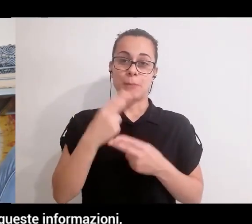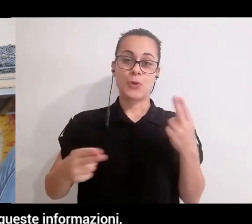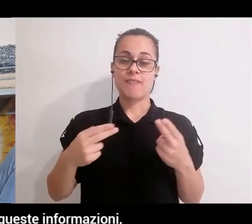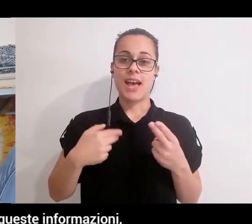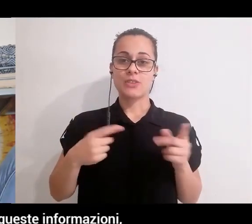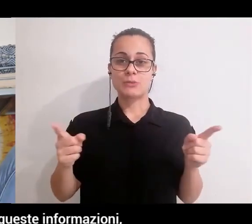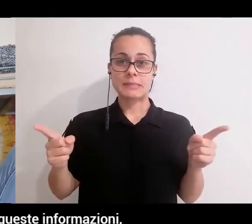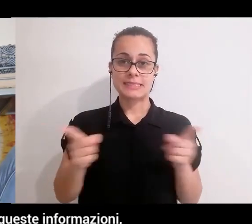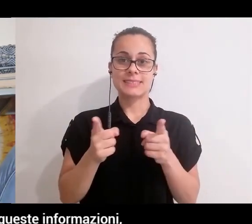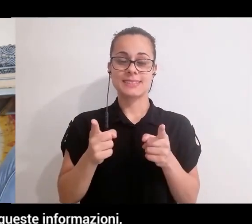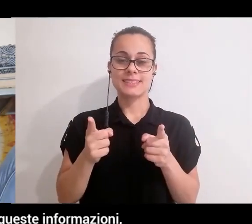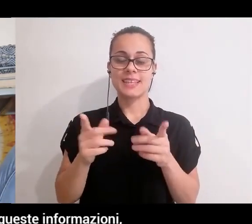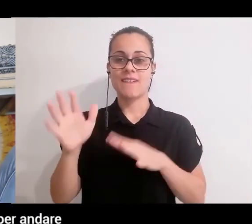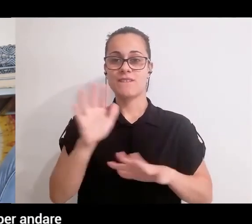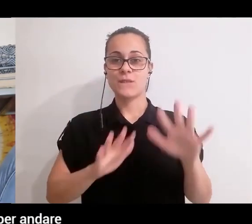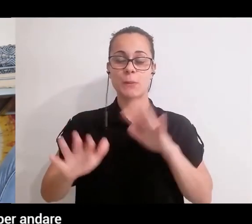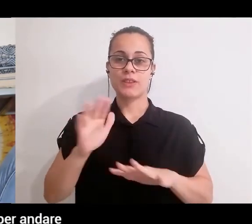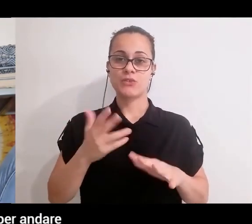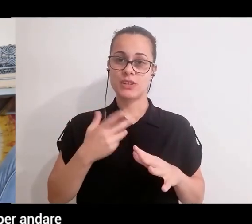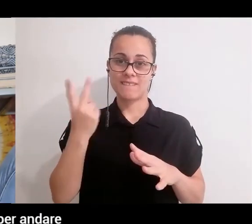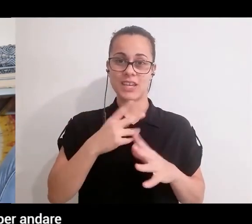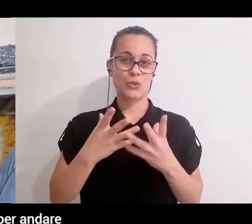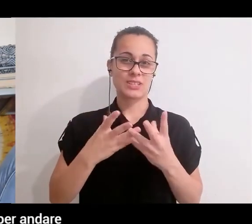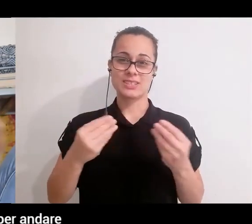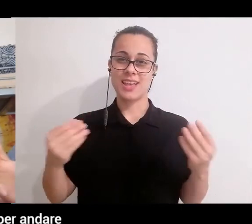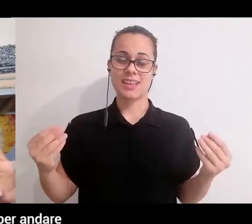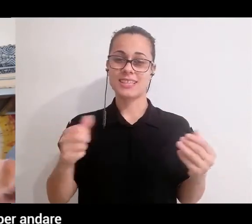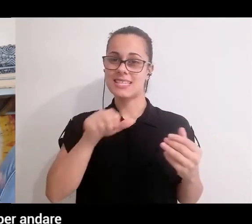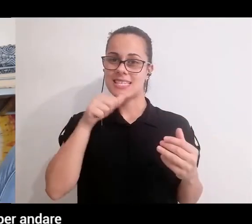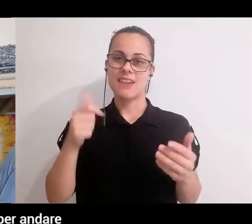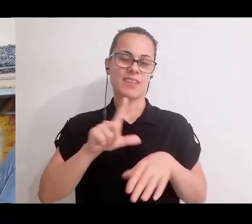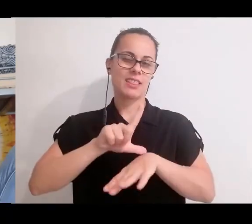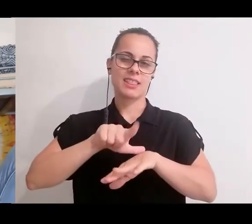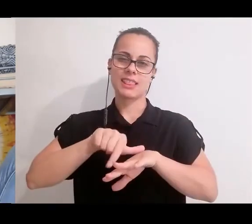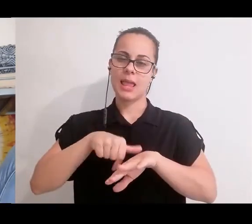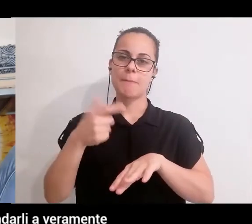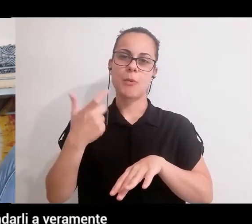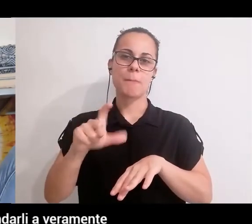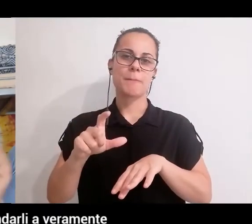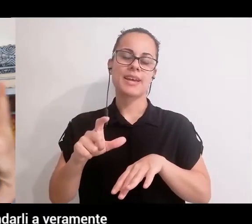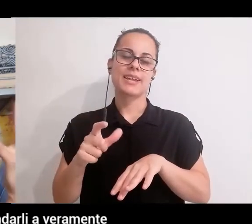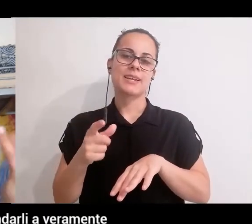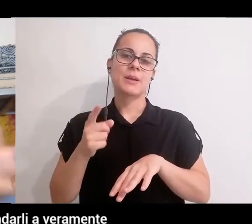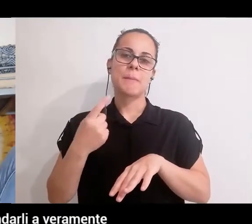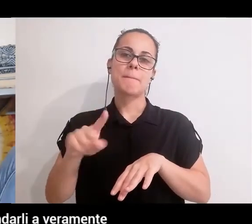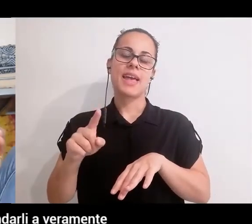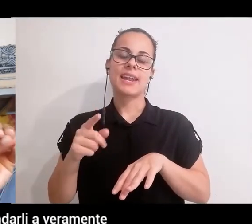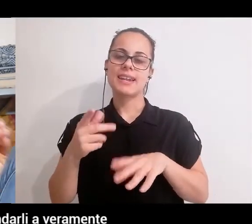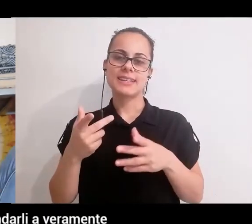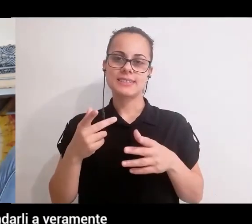più possibile queste informazioni ovviamente ci vorrebbe molto più tempo per andare ad aprire